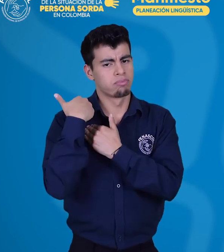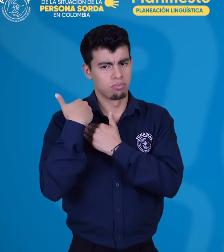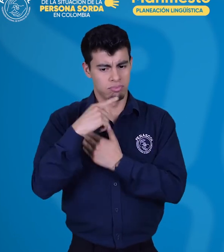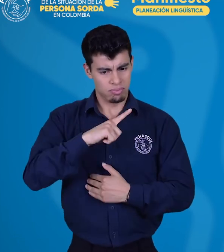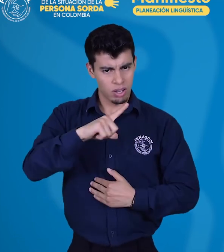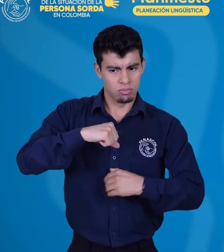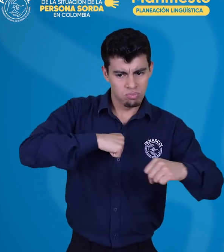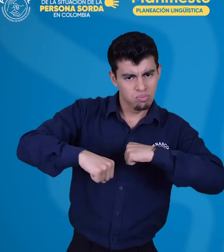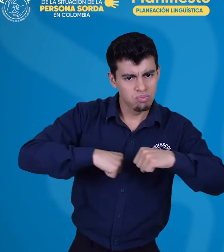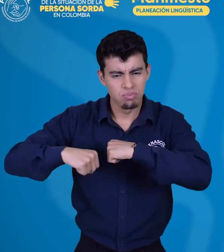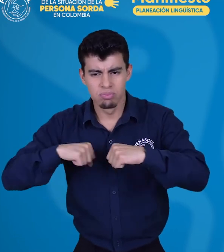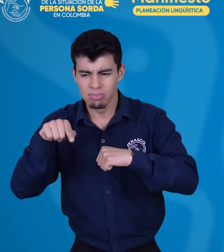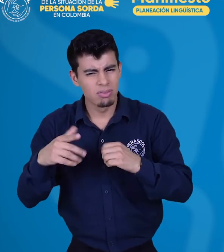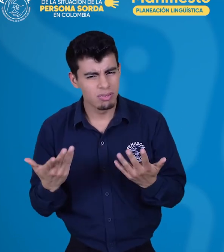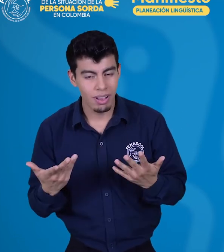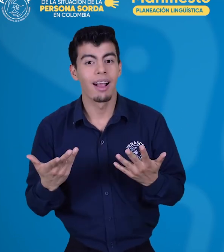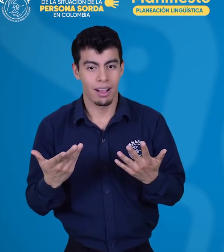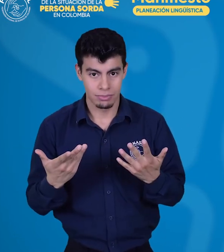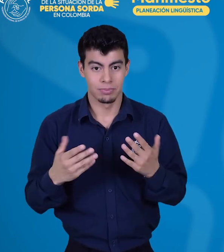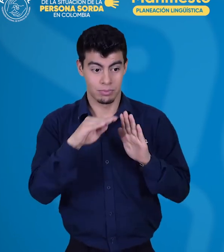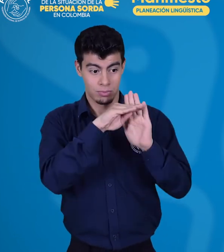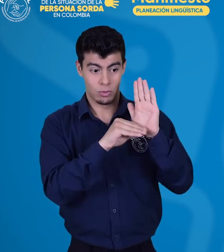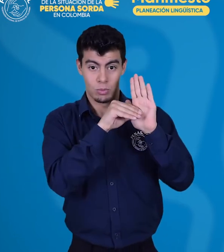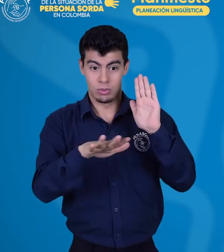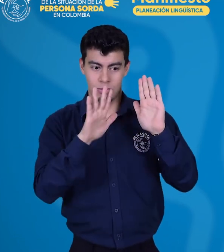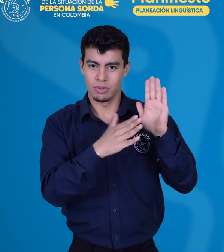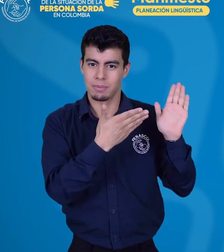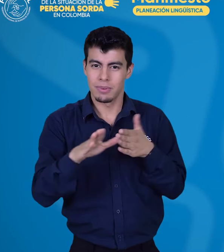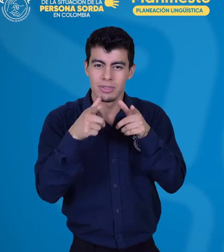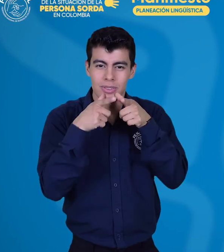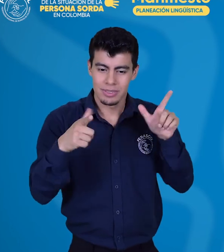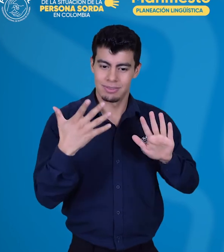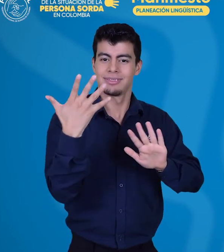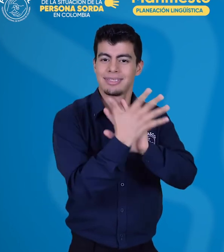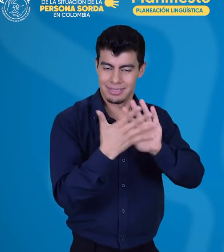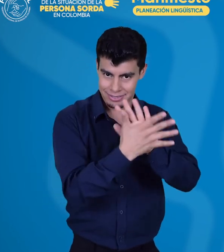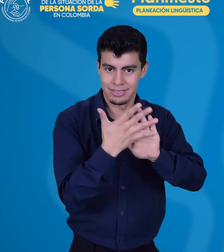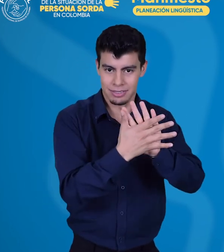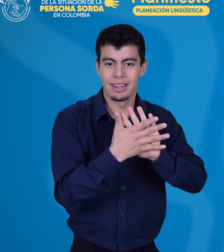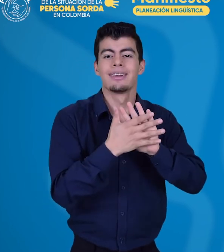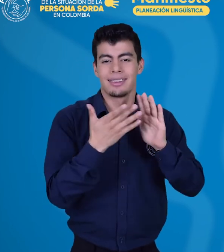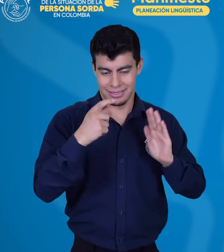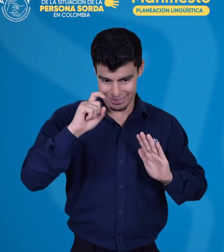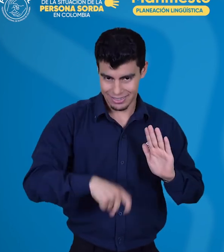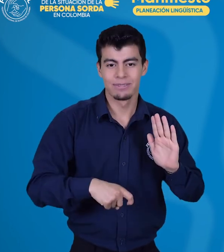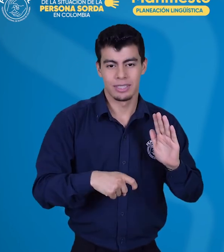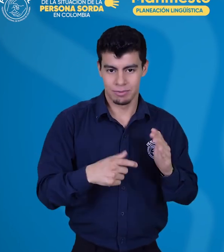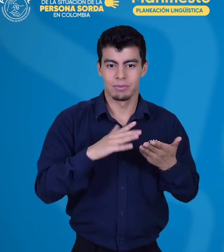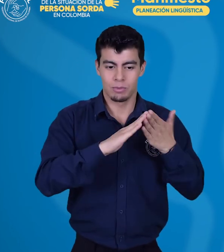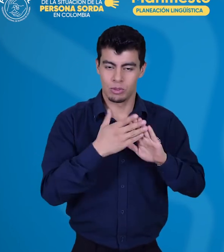comunidad sorda asuma un rol de liderazgo frente a la implementación de la política de planeación lingüística de la lengua